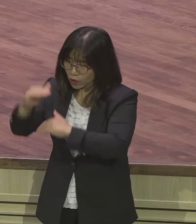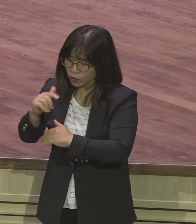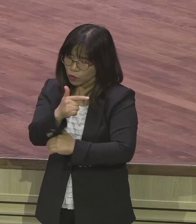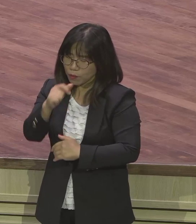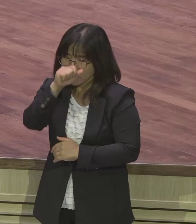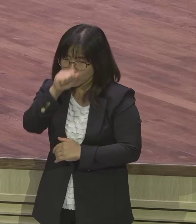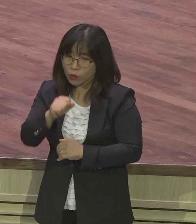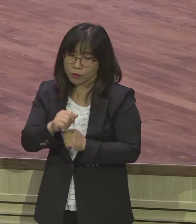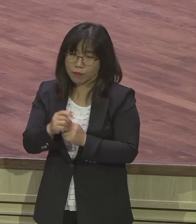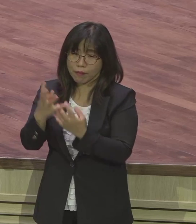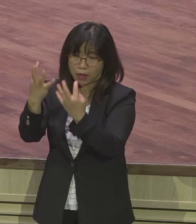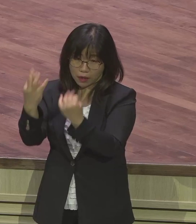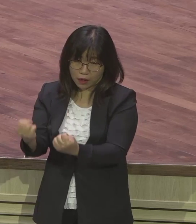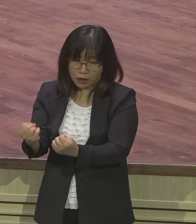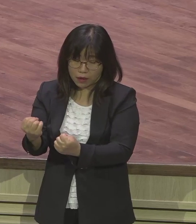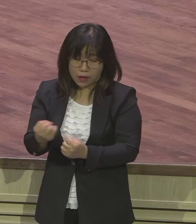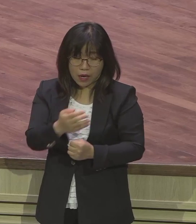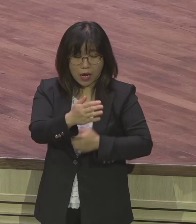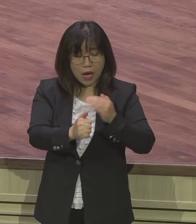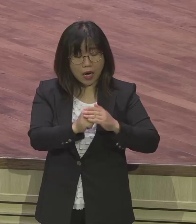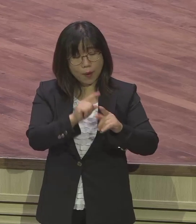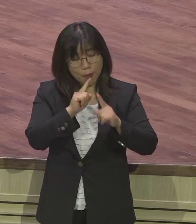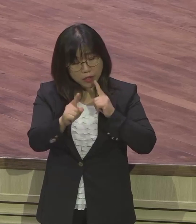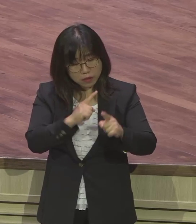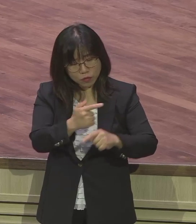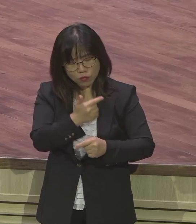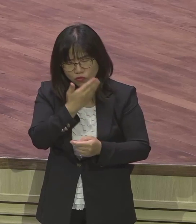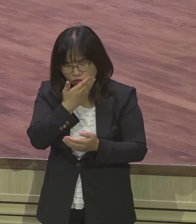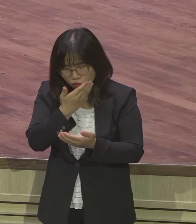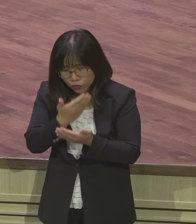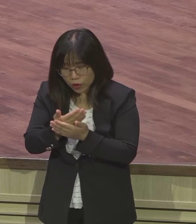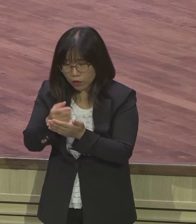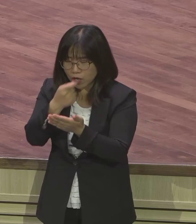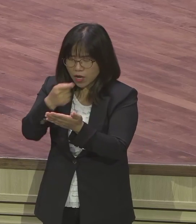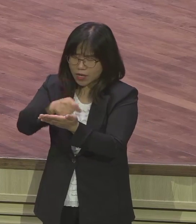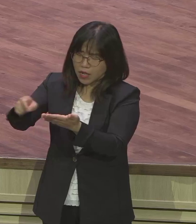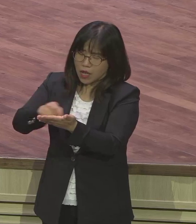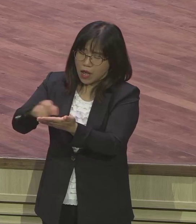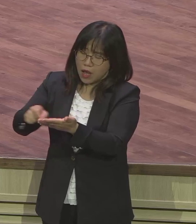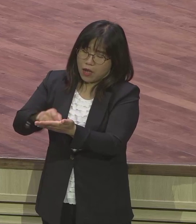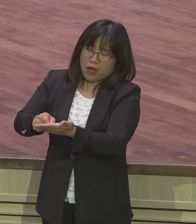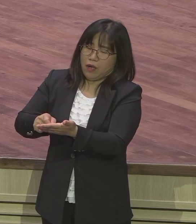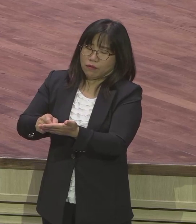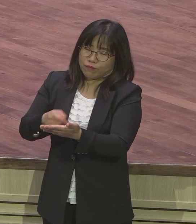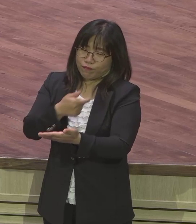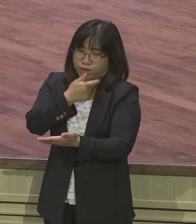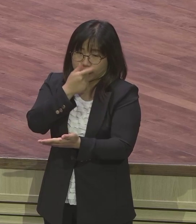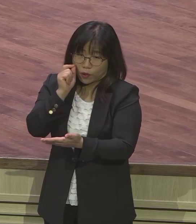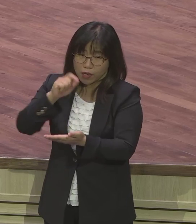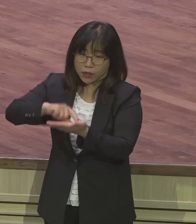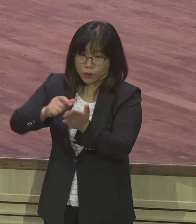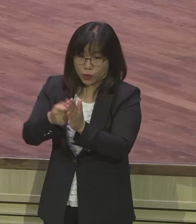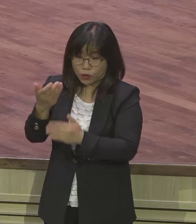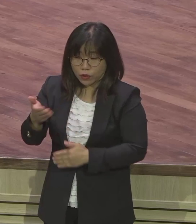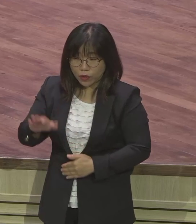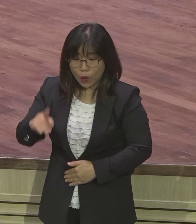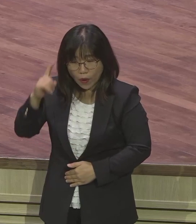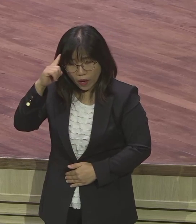하나님이 하신 거 다 기록 못한다 그랬어요 그만큼 많으니까 이 성경에는 딱 요약해서